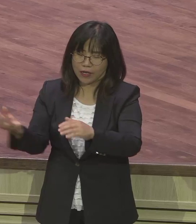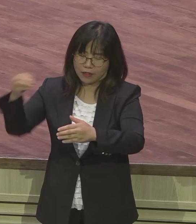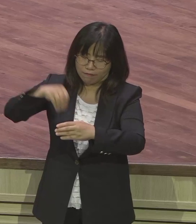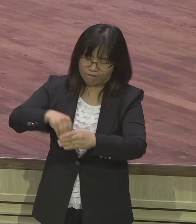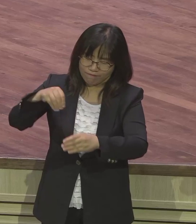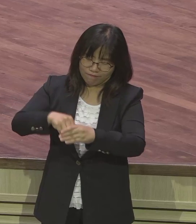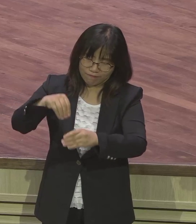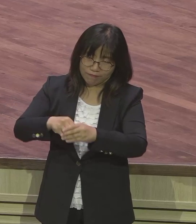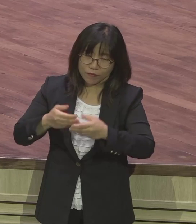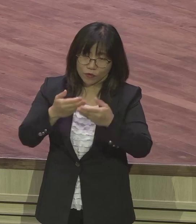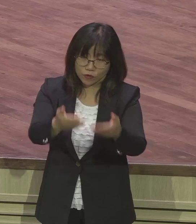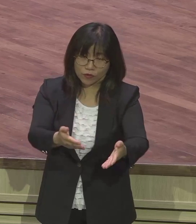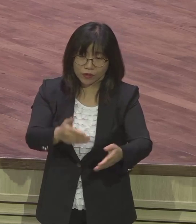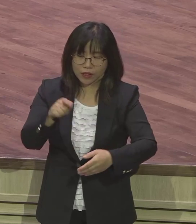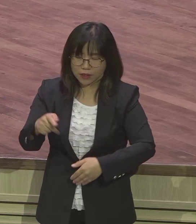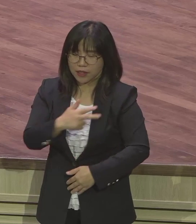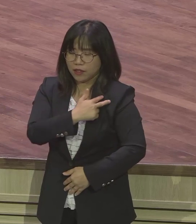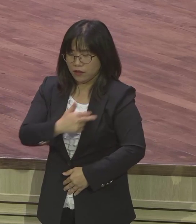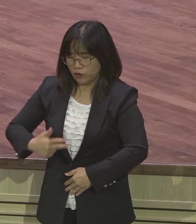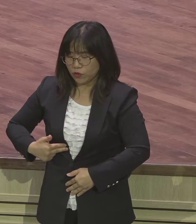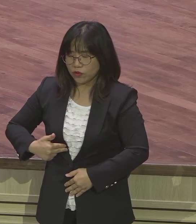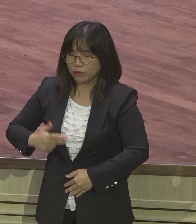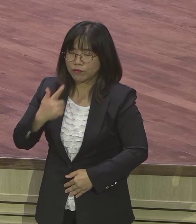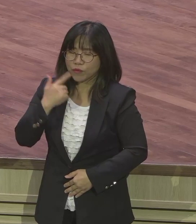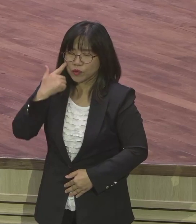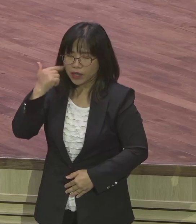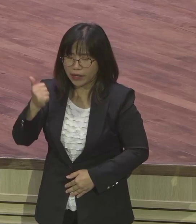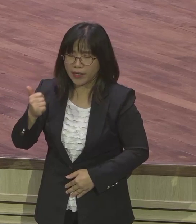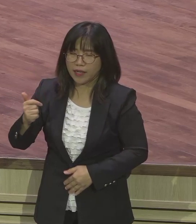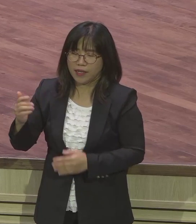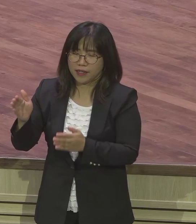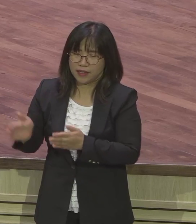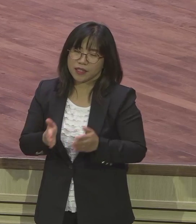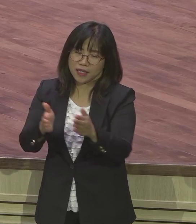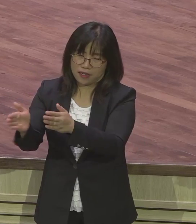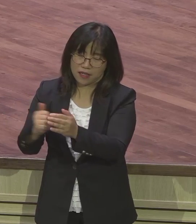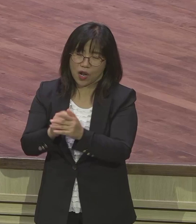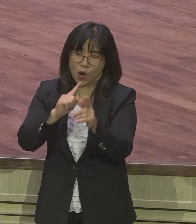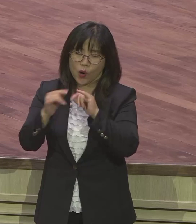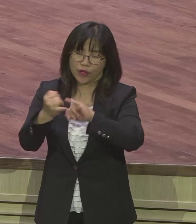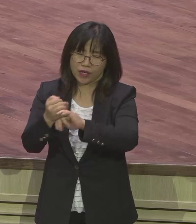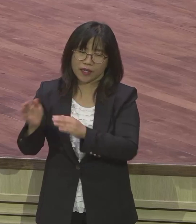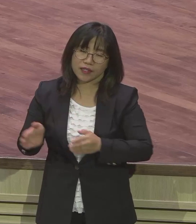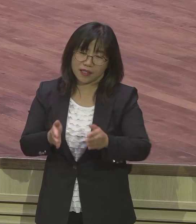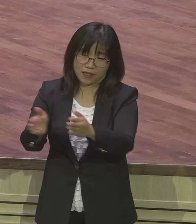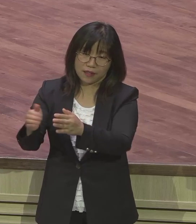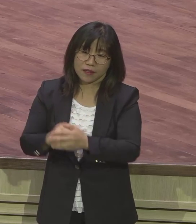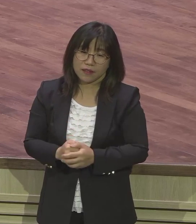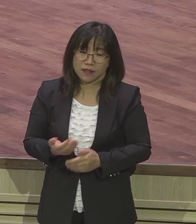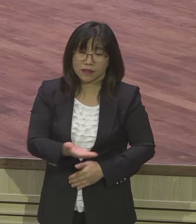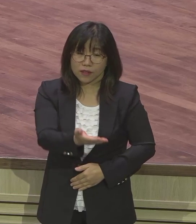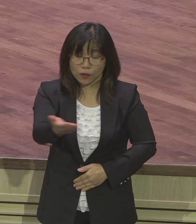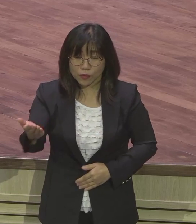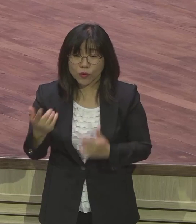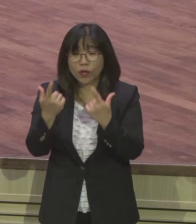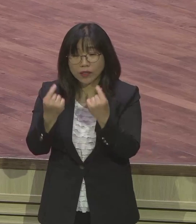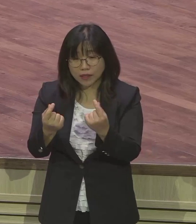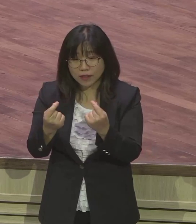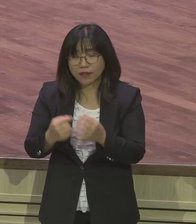지가 살아갈 은약의 여정이라고 은약의 여정 맞잖아요 우리 모두가 다 은약의 여정인데 여러분